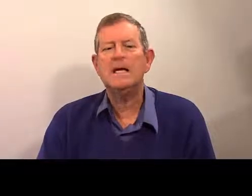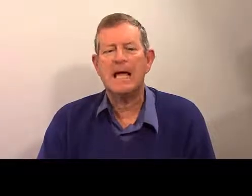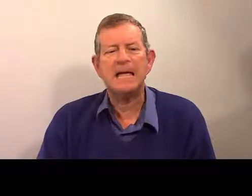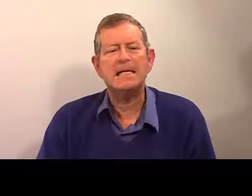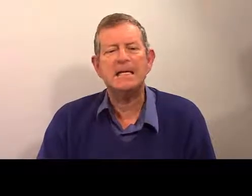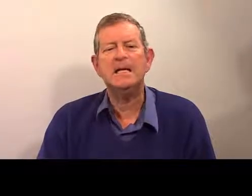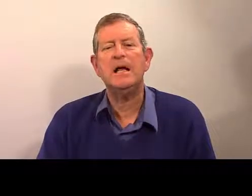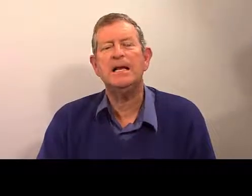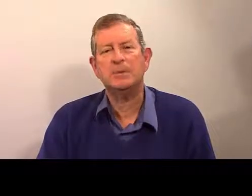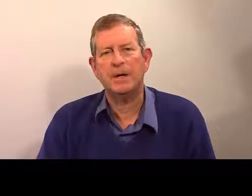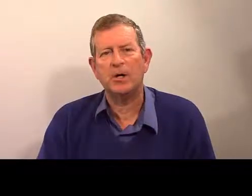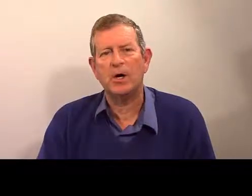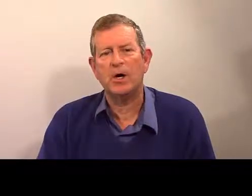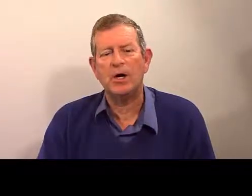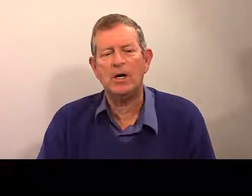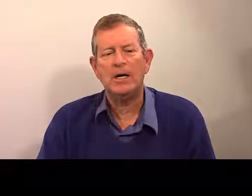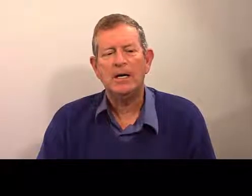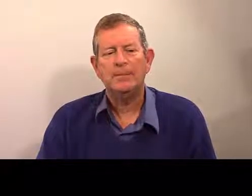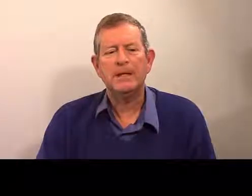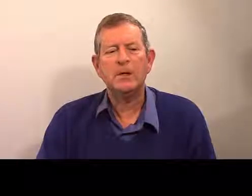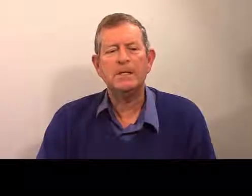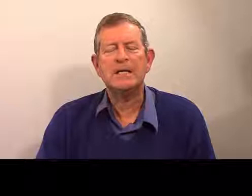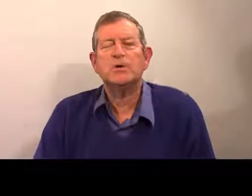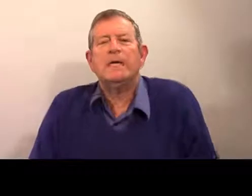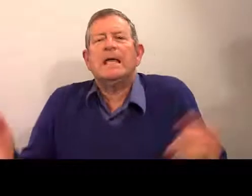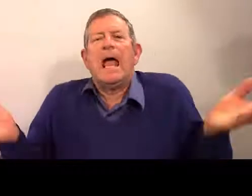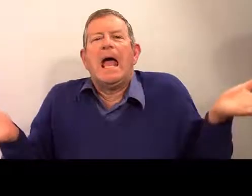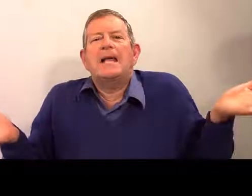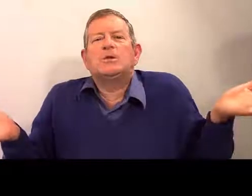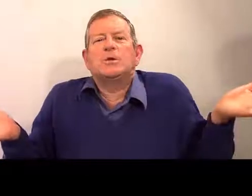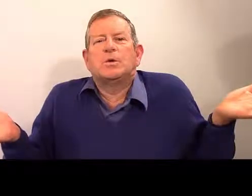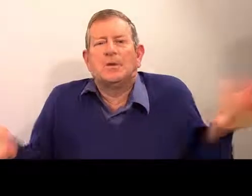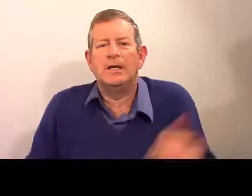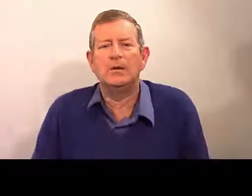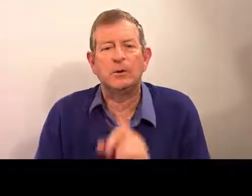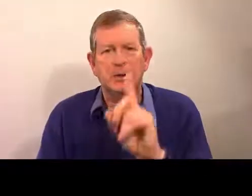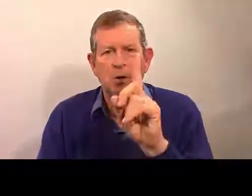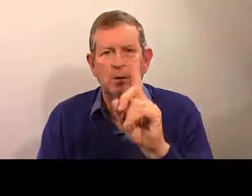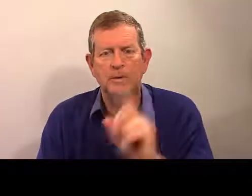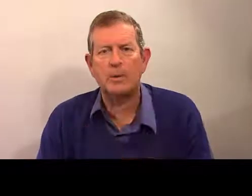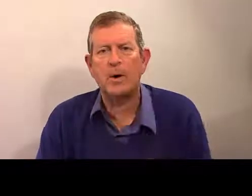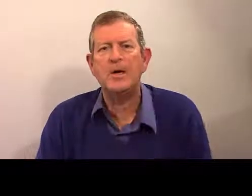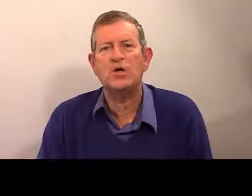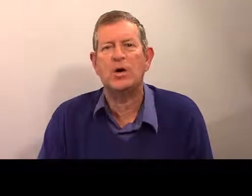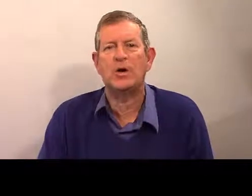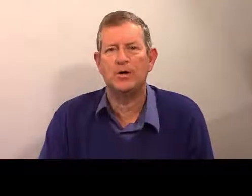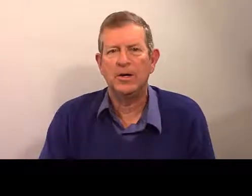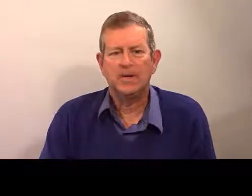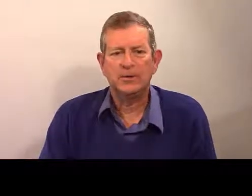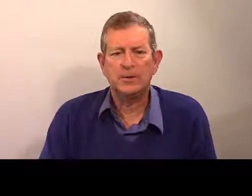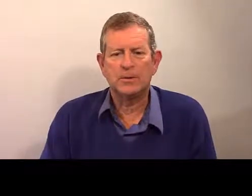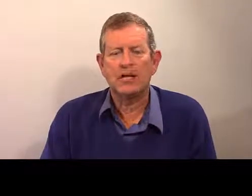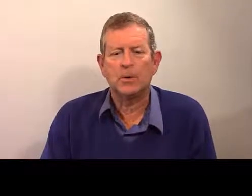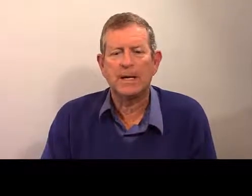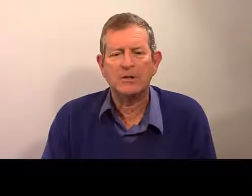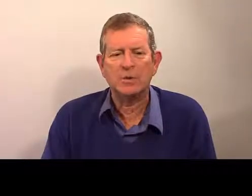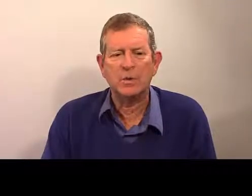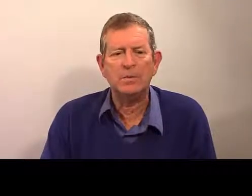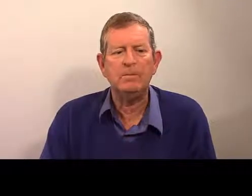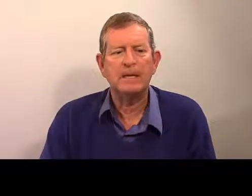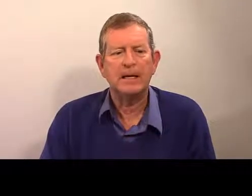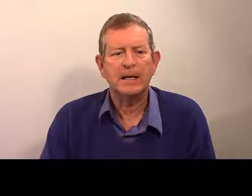Oui. Est-il espagnol ? » Maintenant, une question avec « est-ce que ? » Le premier genre d